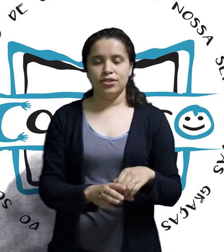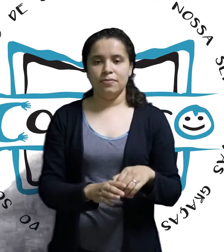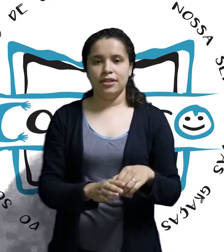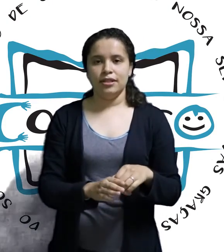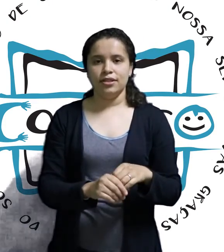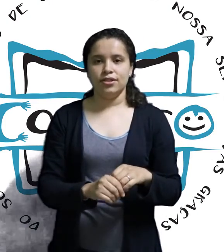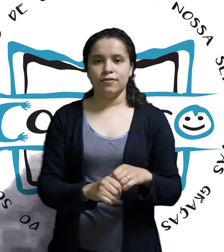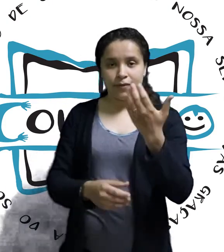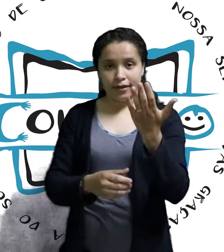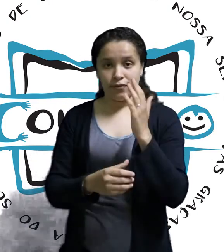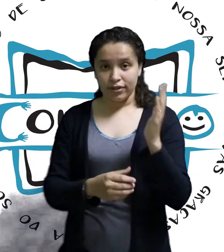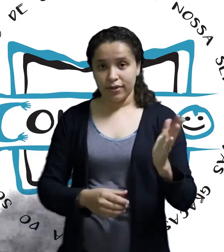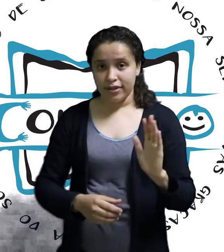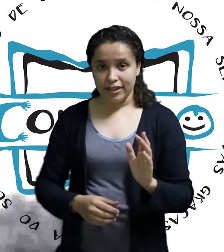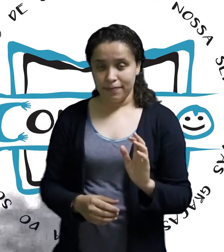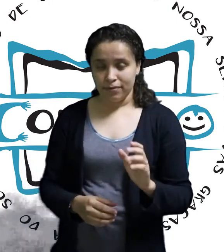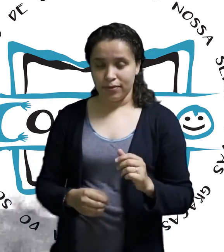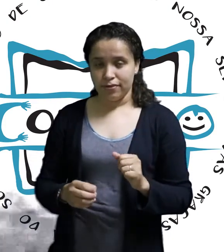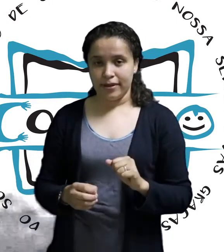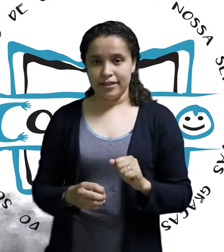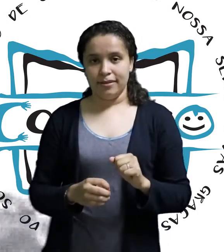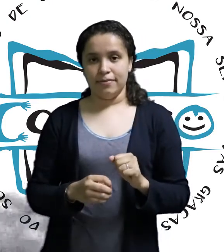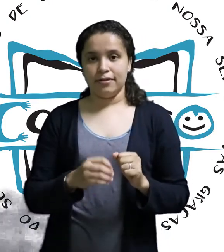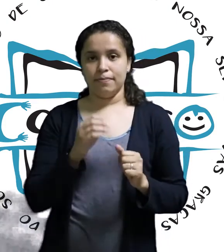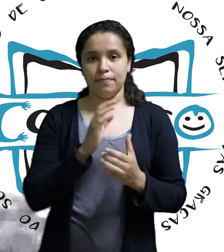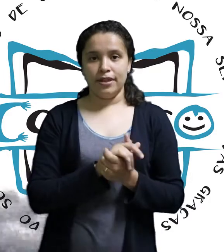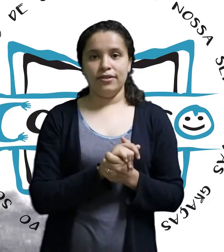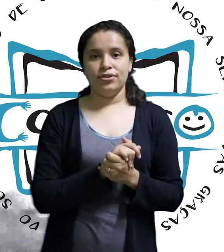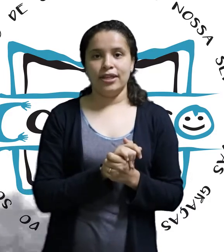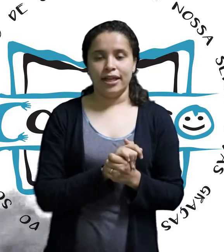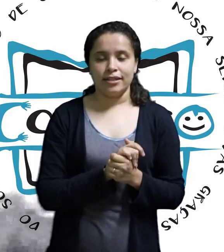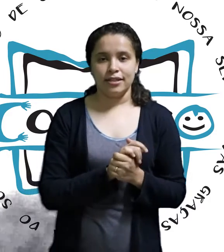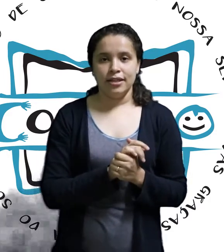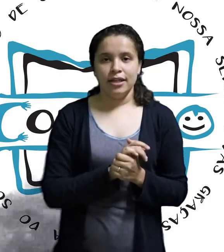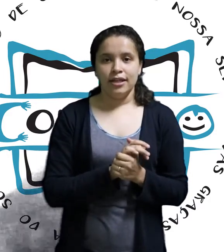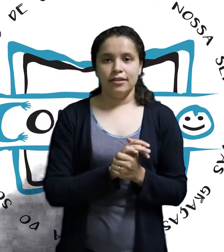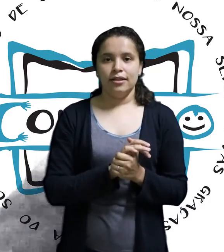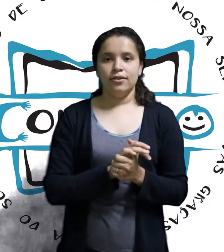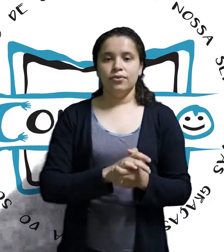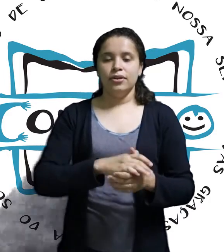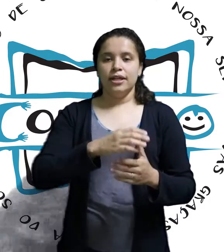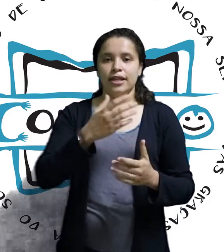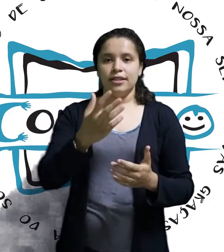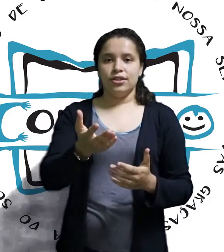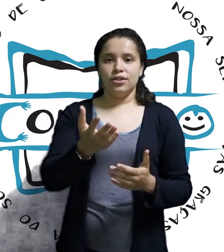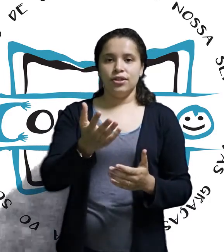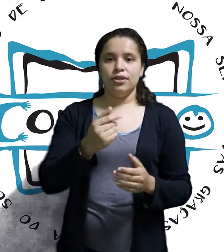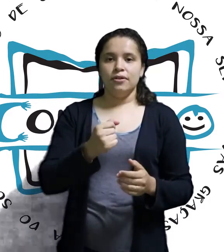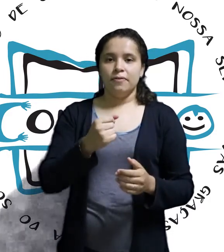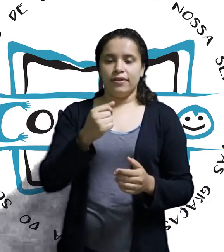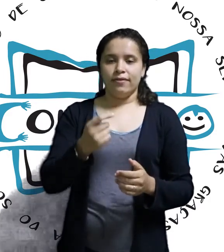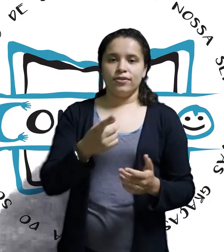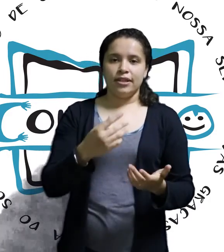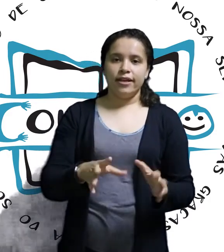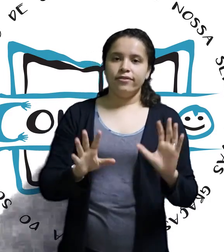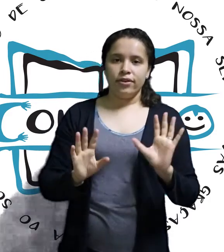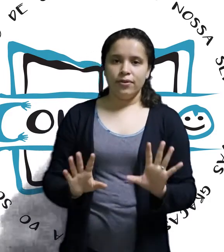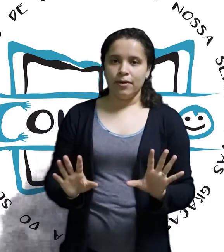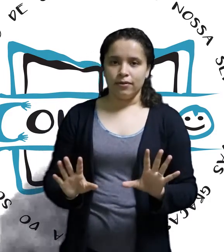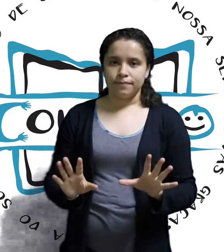administrativo. Vou dar um exemplo um pouco mais simples. Dentro de casa. Então, existe... Tem você e seu irmão.